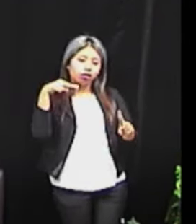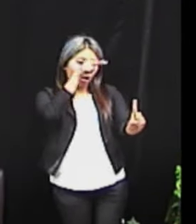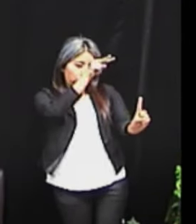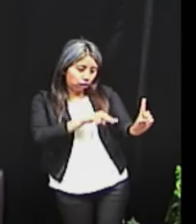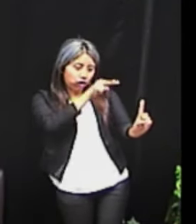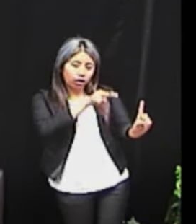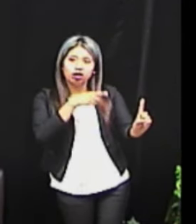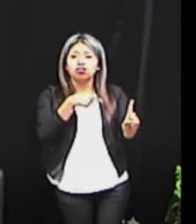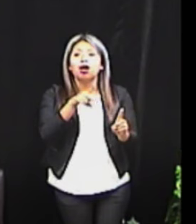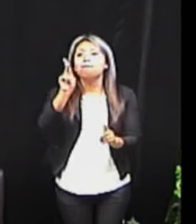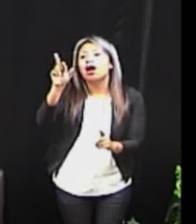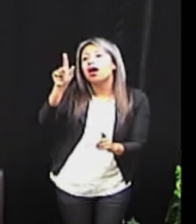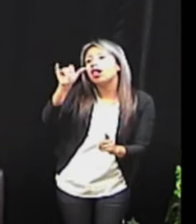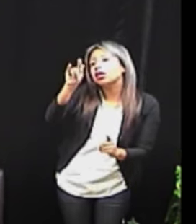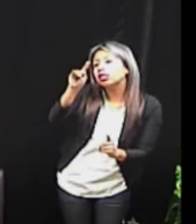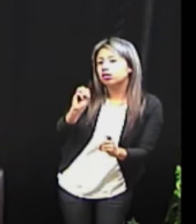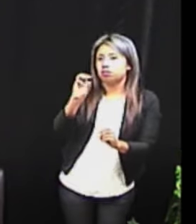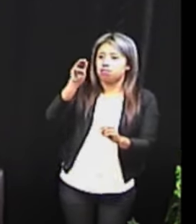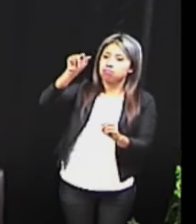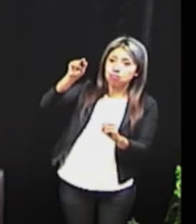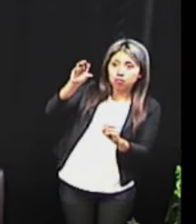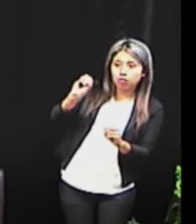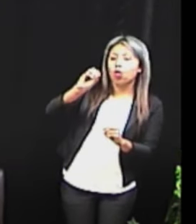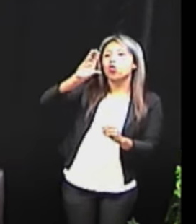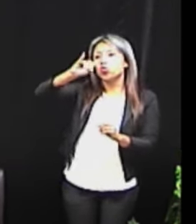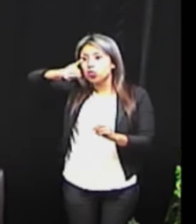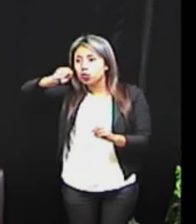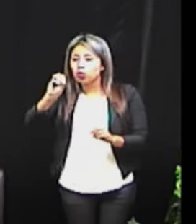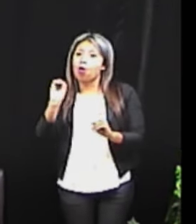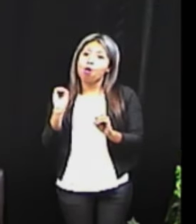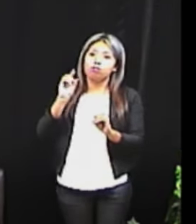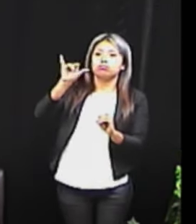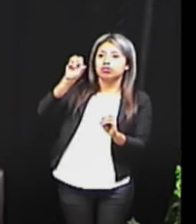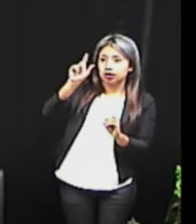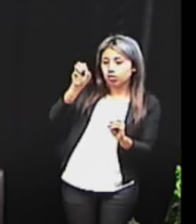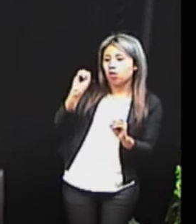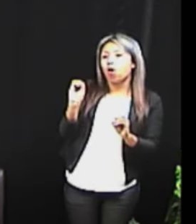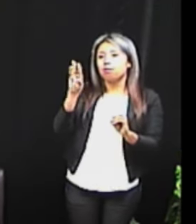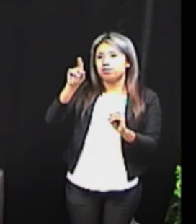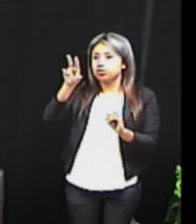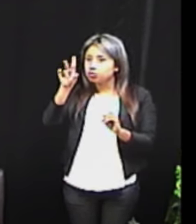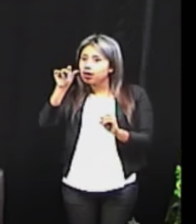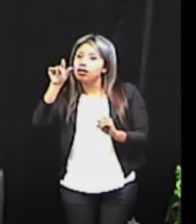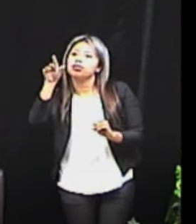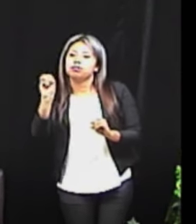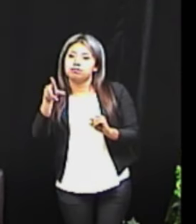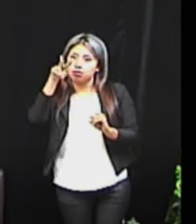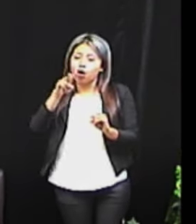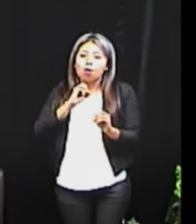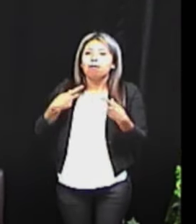llamemos paralítico, manco, cojo, lisiado, minusválido o personas